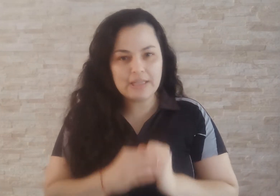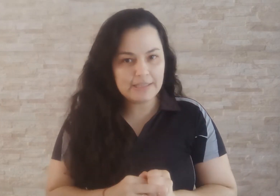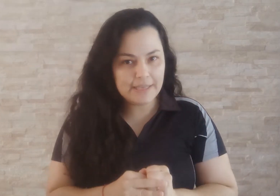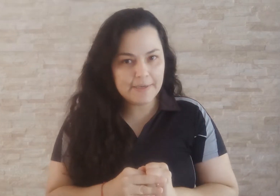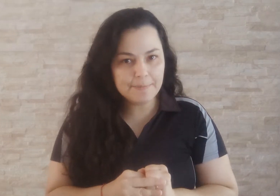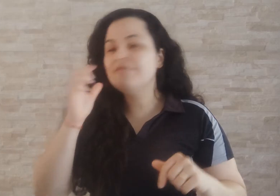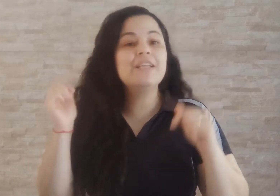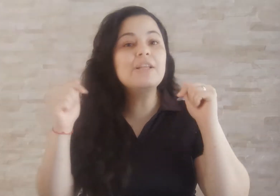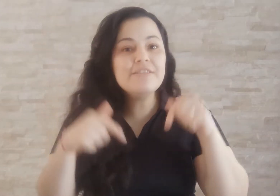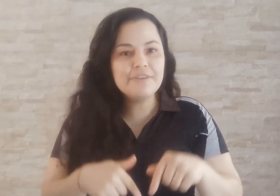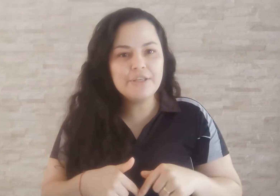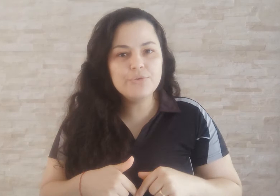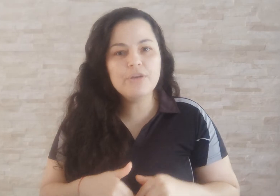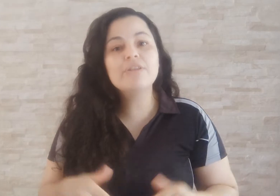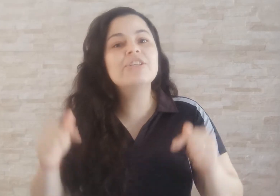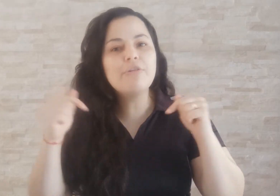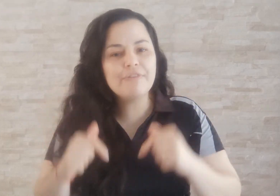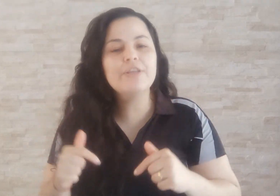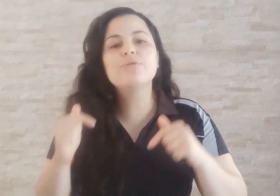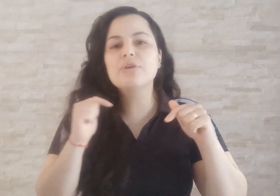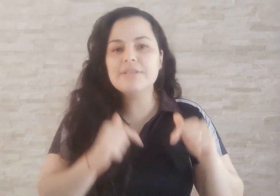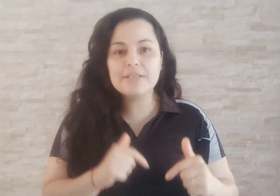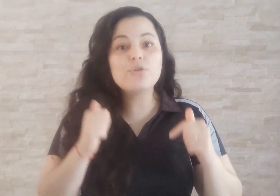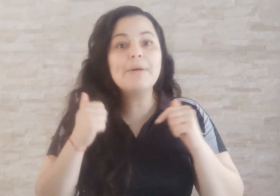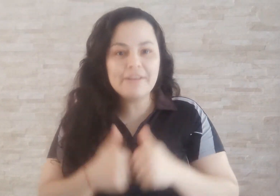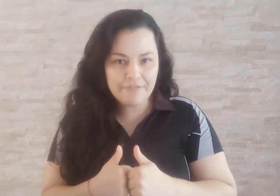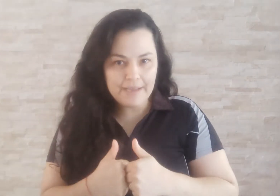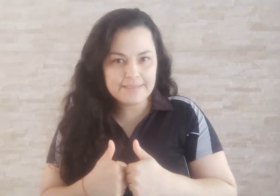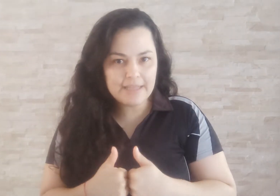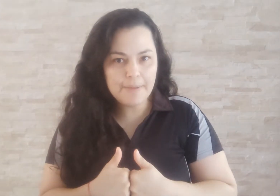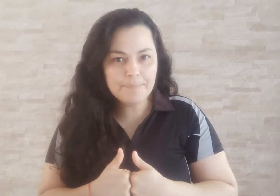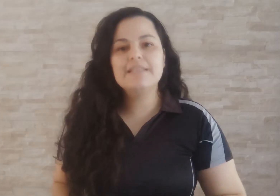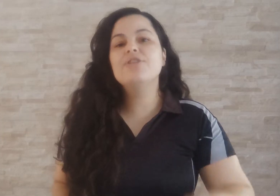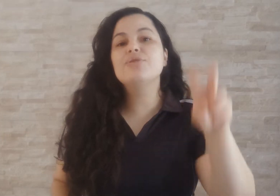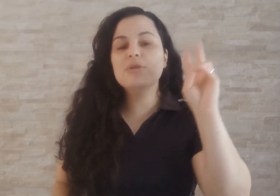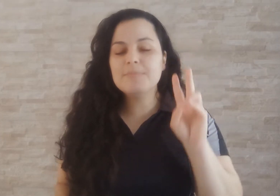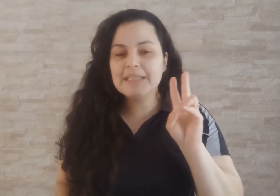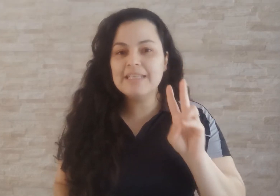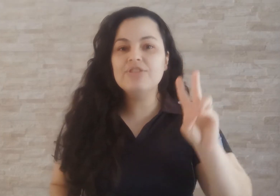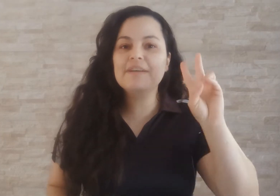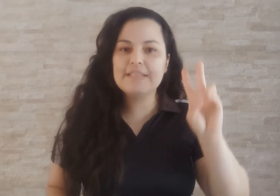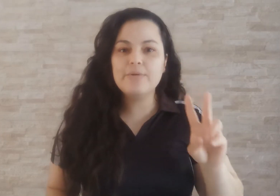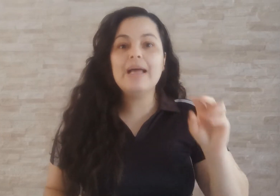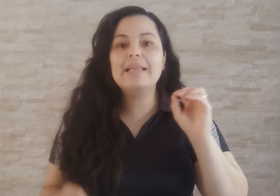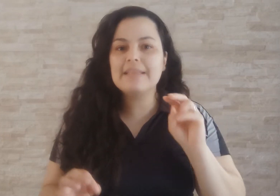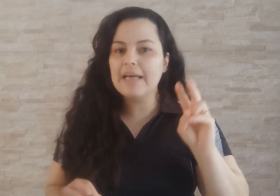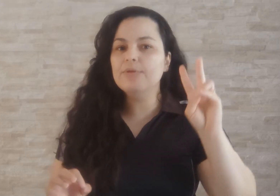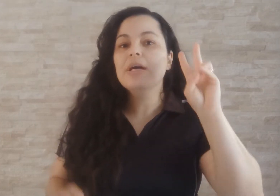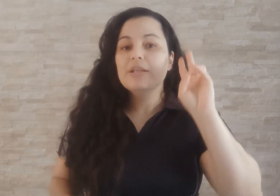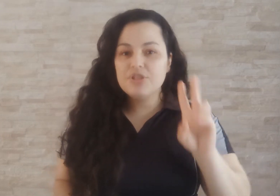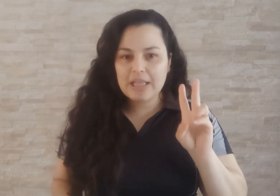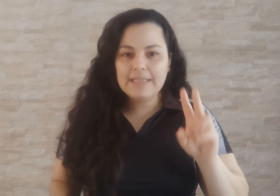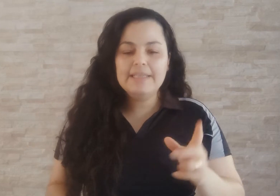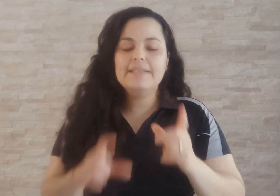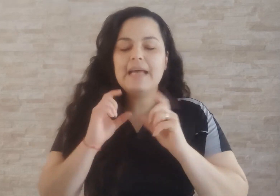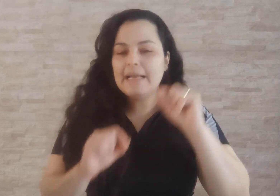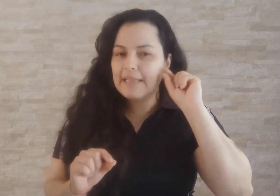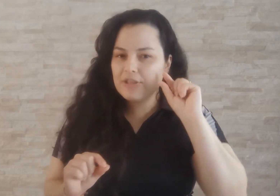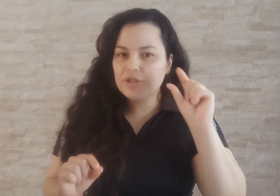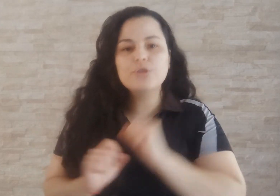geladeira, no final desse vídeo eu vou deixar o vídeo onde eu ensino como é que faz, tá? Existem duas maneiras de fazer o calendário de geladeira, tá? Aquele que a gente